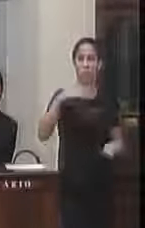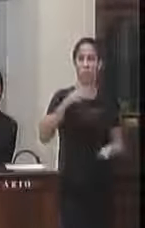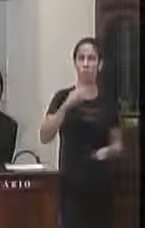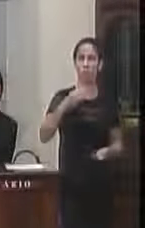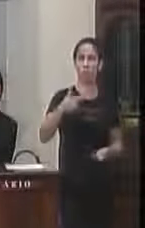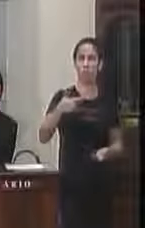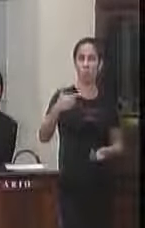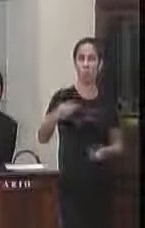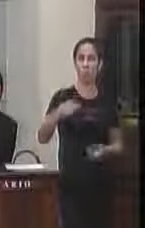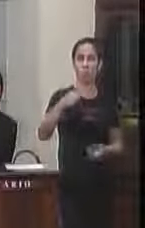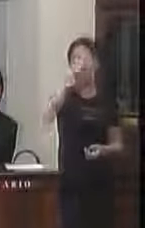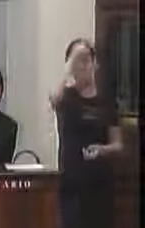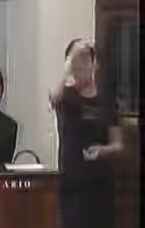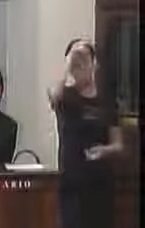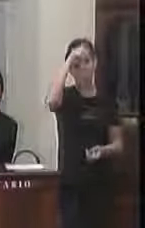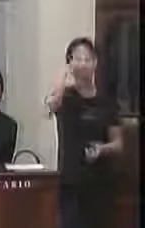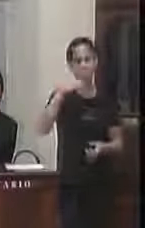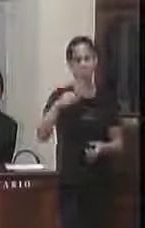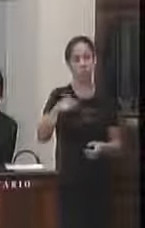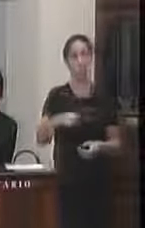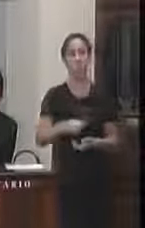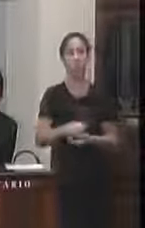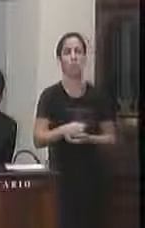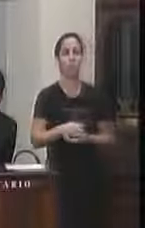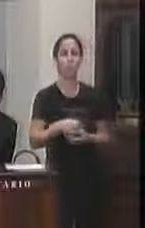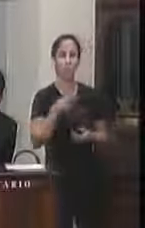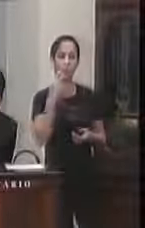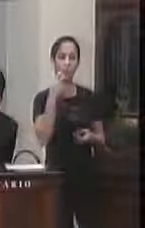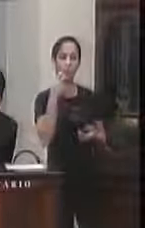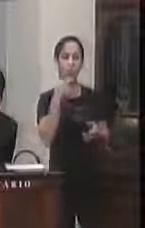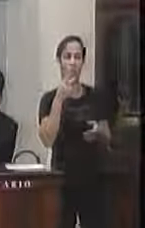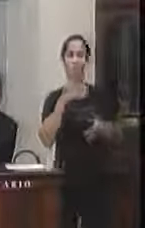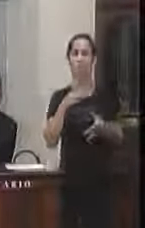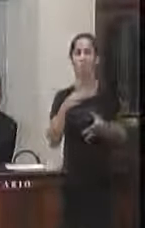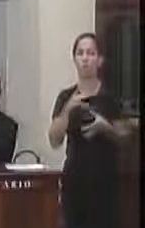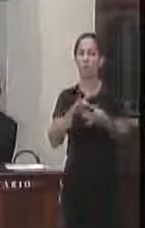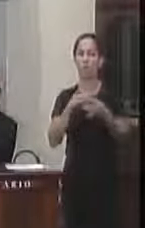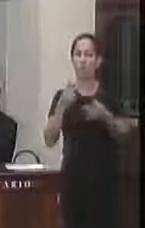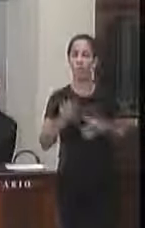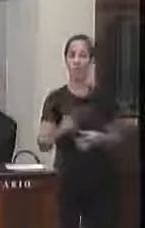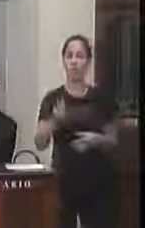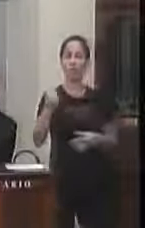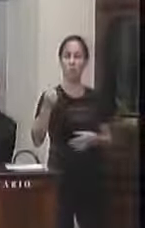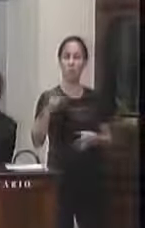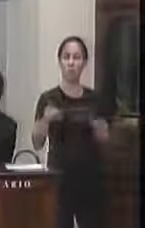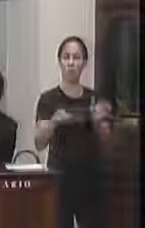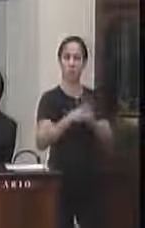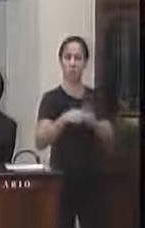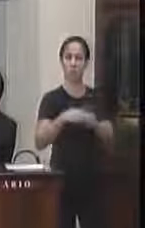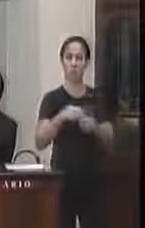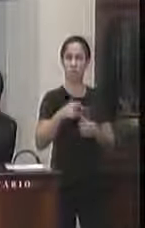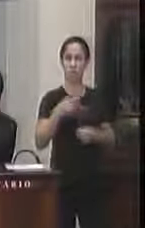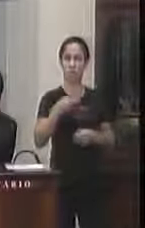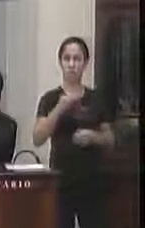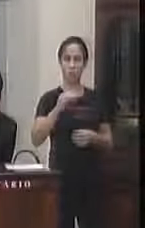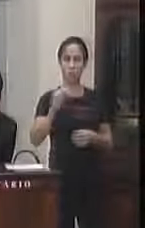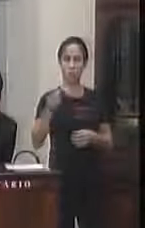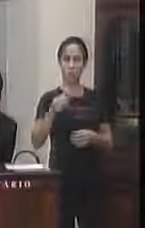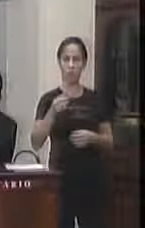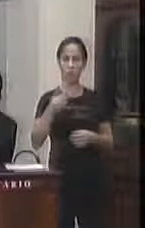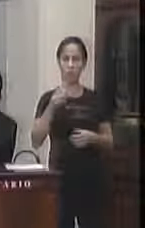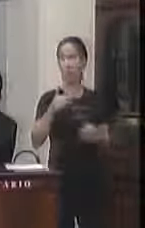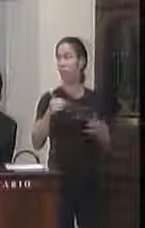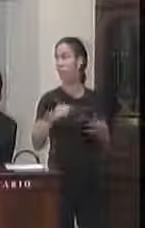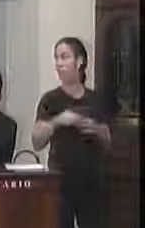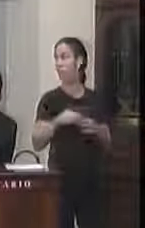2019 para Executivo Municipal dispõe sobre abertura de crédito especial no valor de 30 mil e da outras